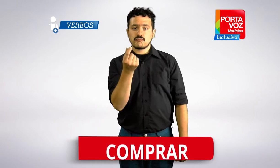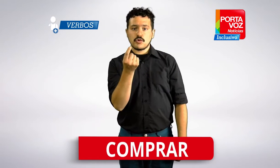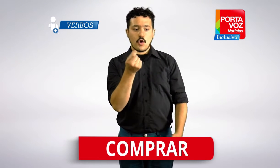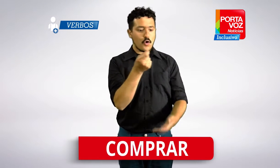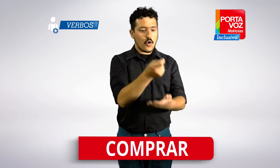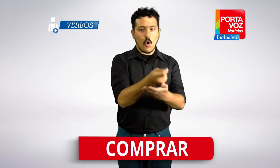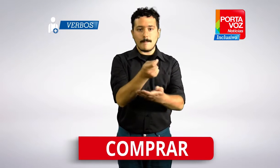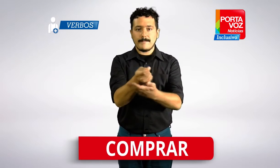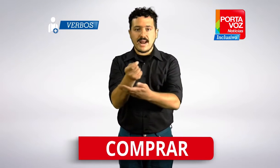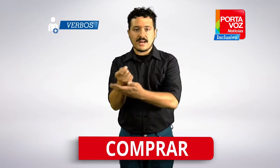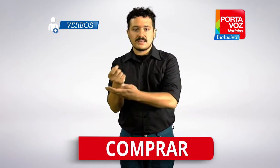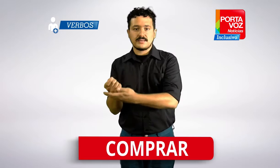Comprar.